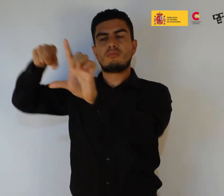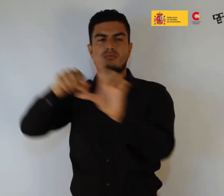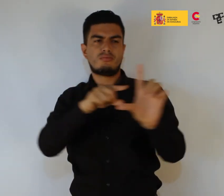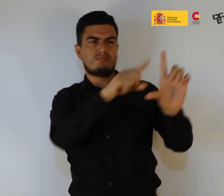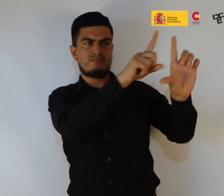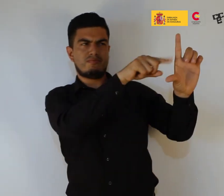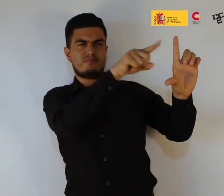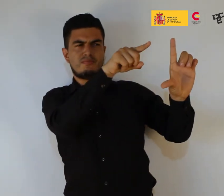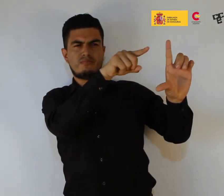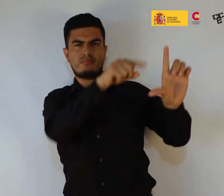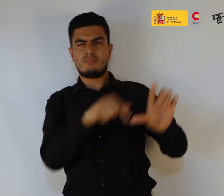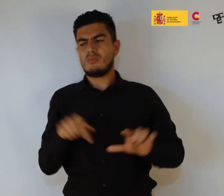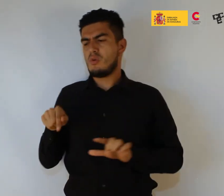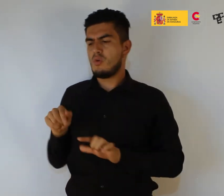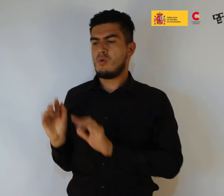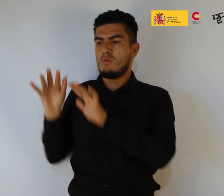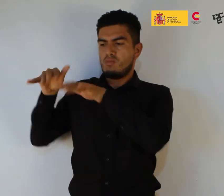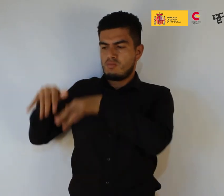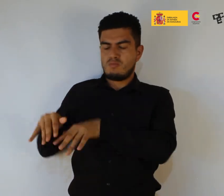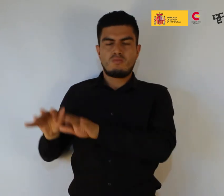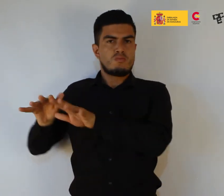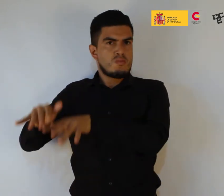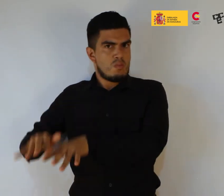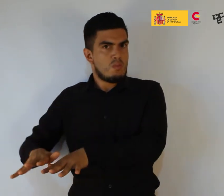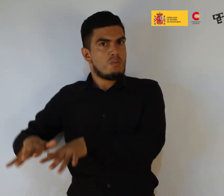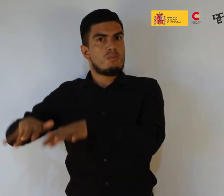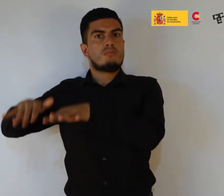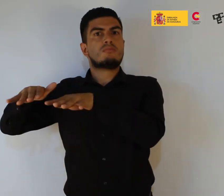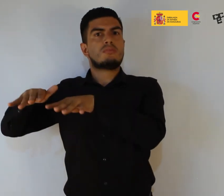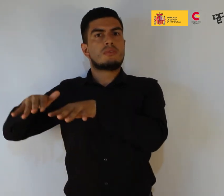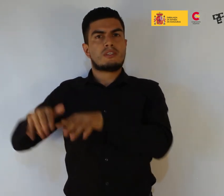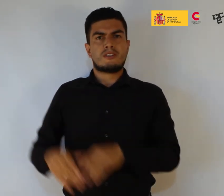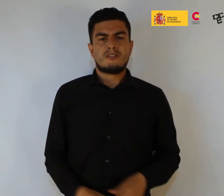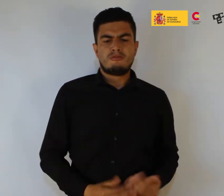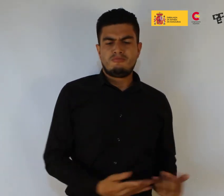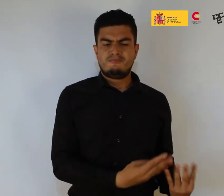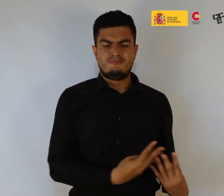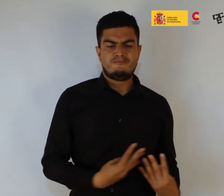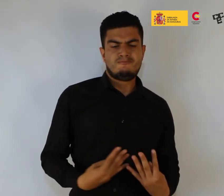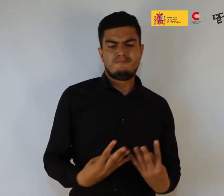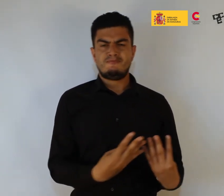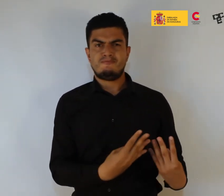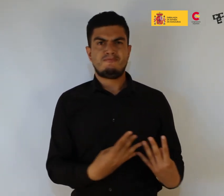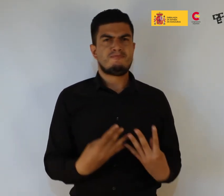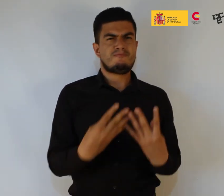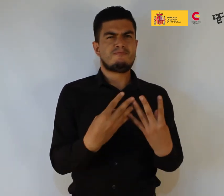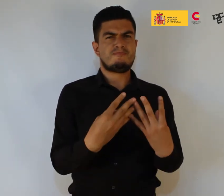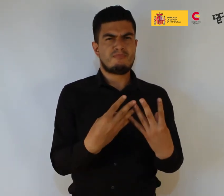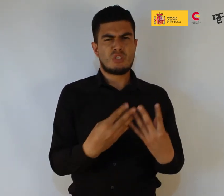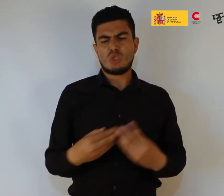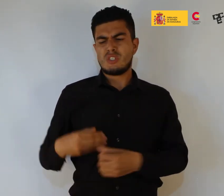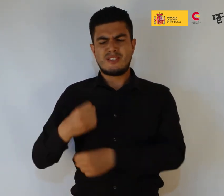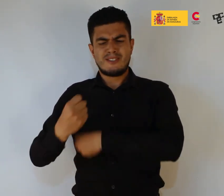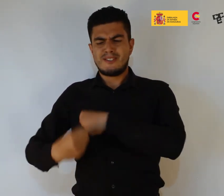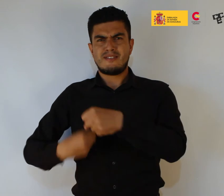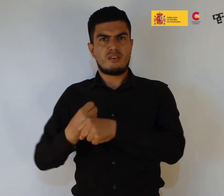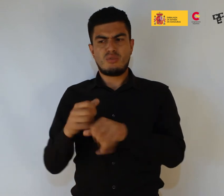nivel del mar con los datos de emisiones de las empresas de combustibles fósiles en la misma escala de tiempo. Las similitudes